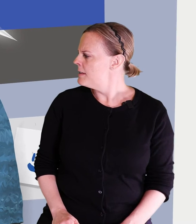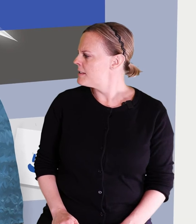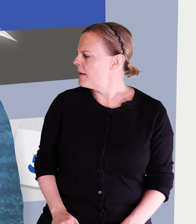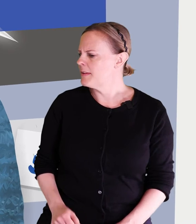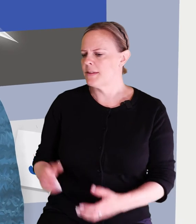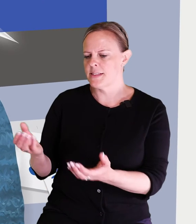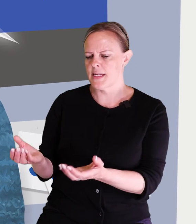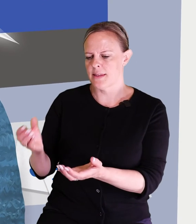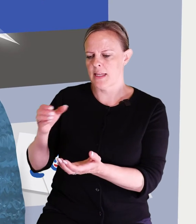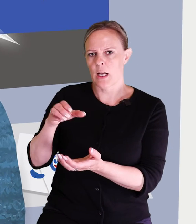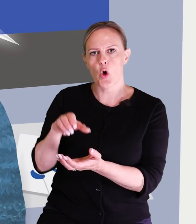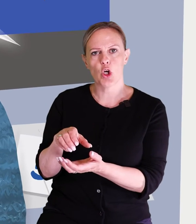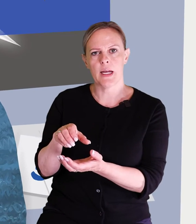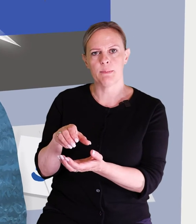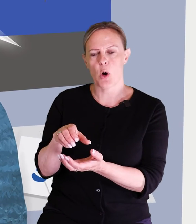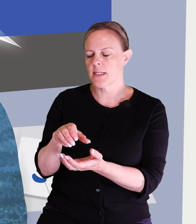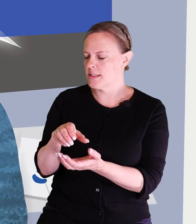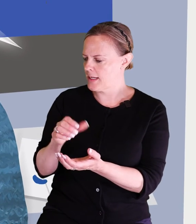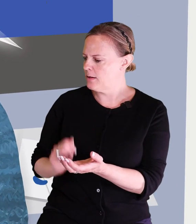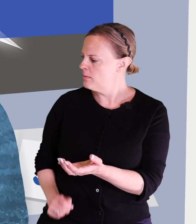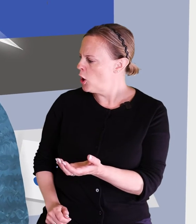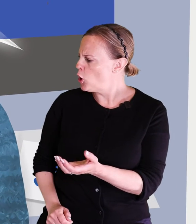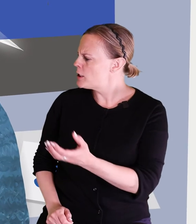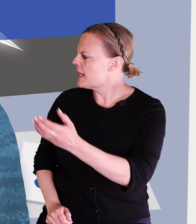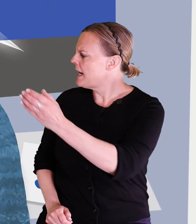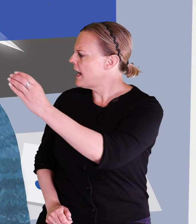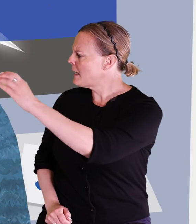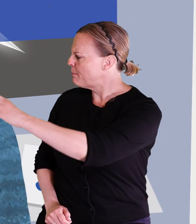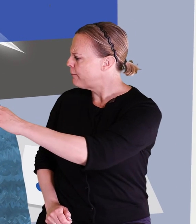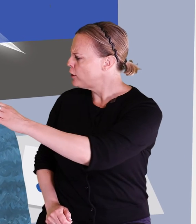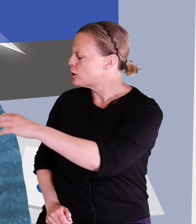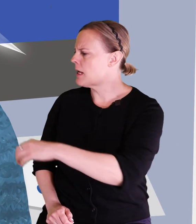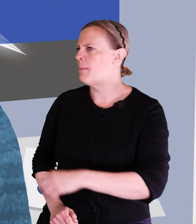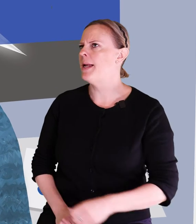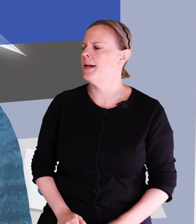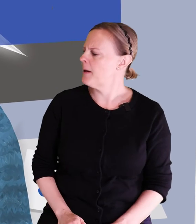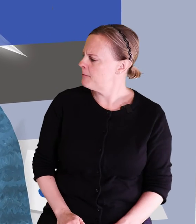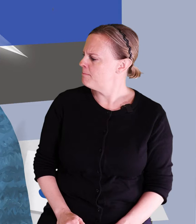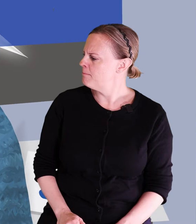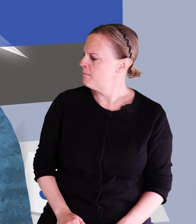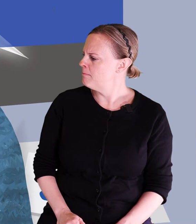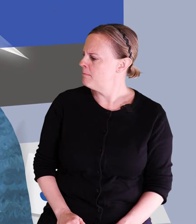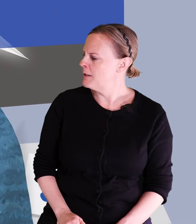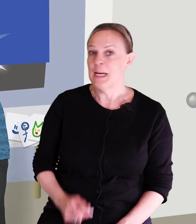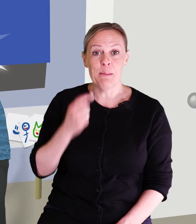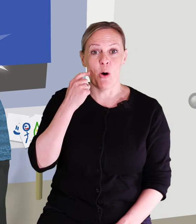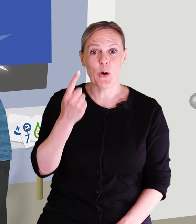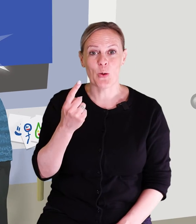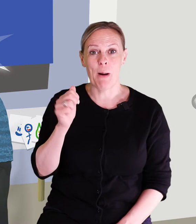Svante sätter locket på asken. Och ställer den på fönsterbredan. Imorgon kommer